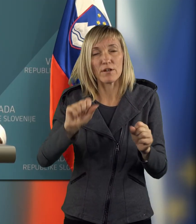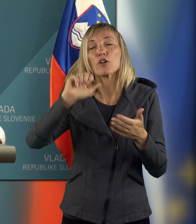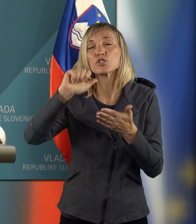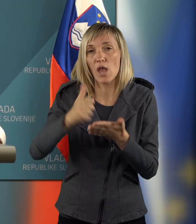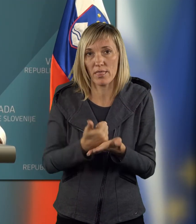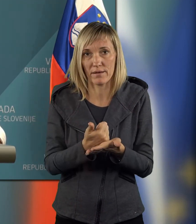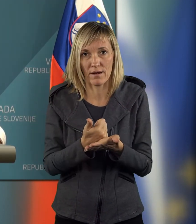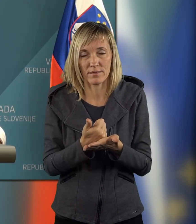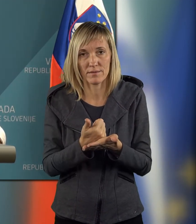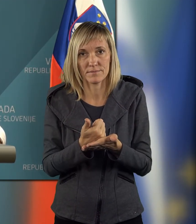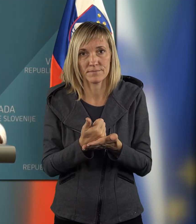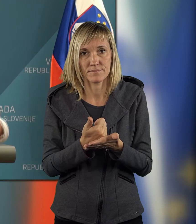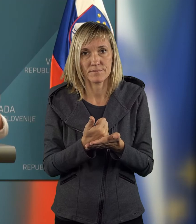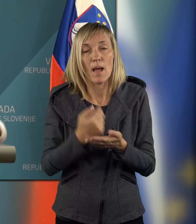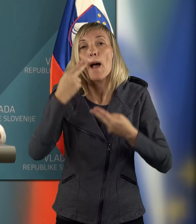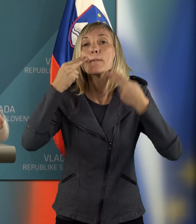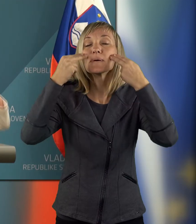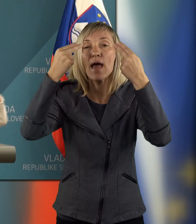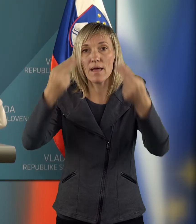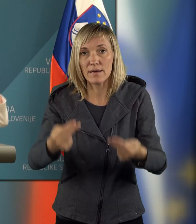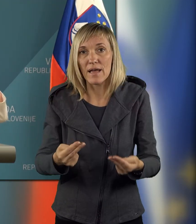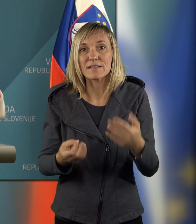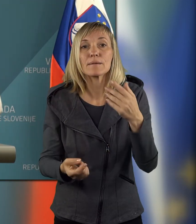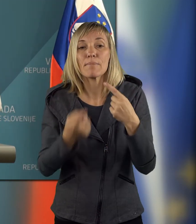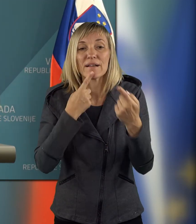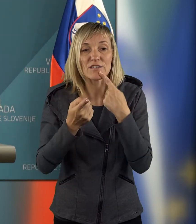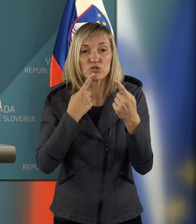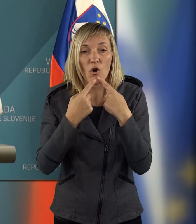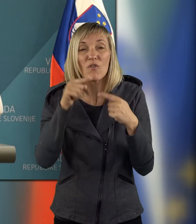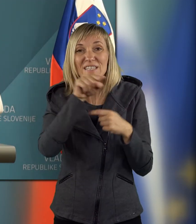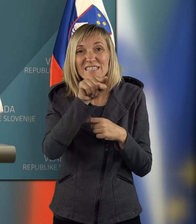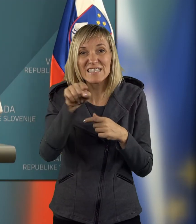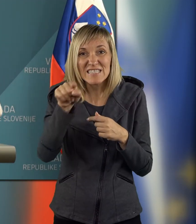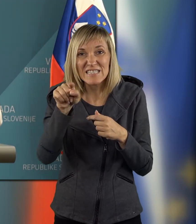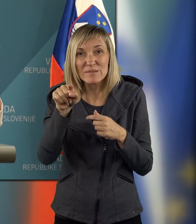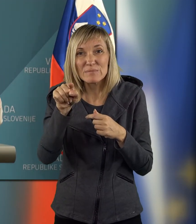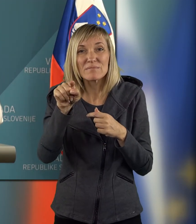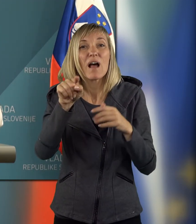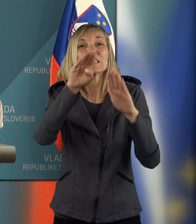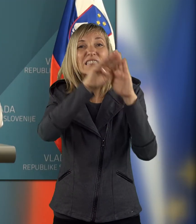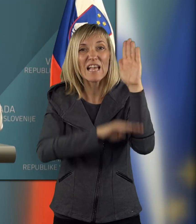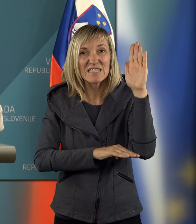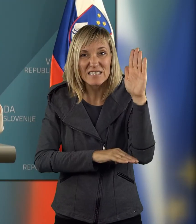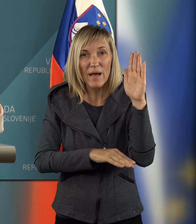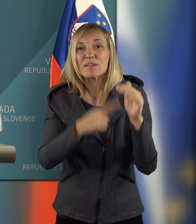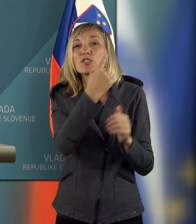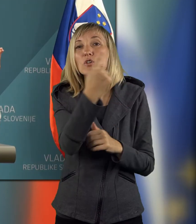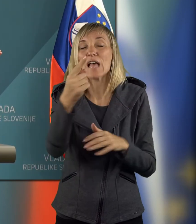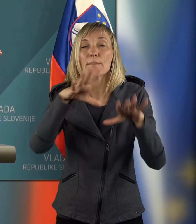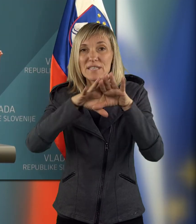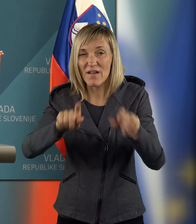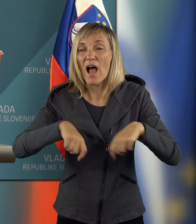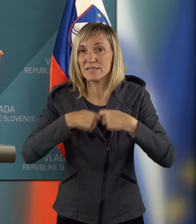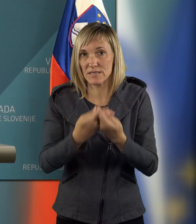še enkrat pregled in razgovore z tistim spiskom posegov, ki so ga sami